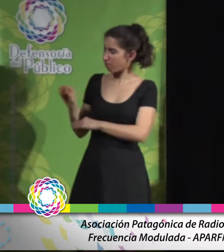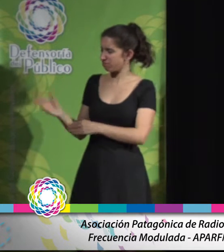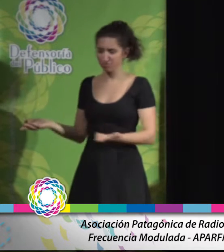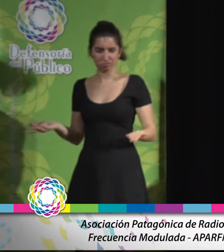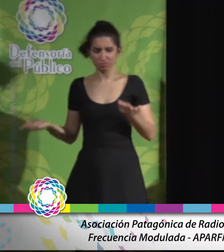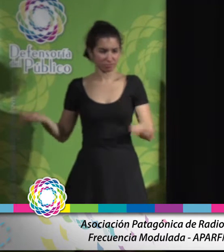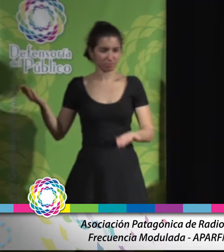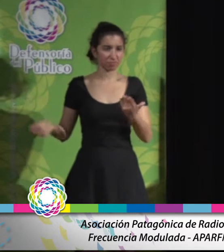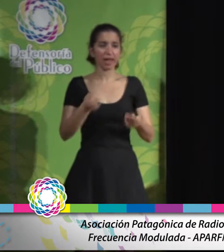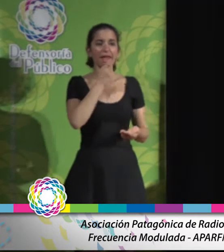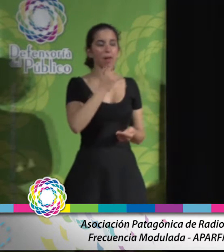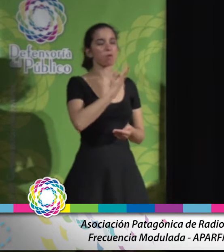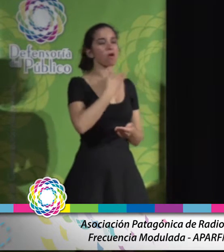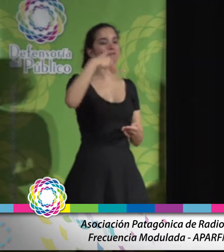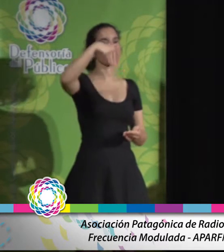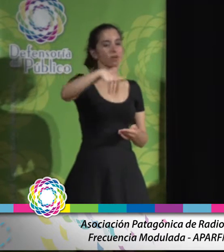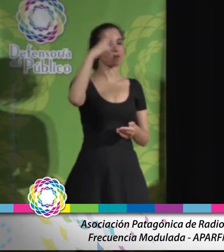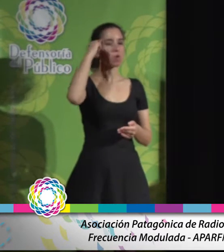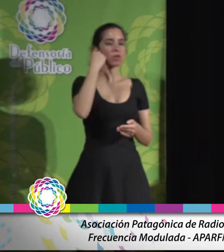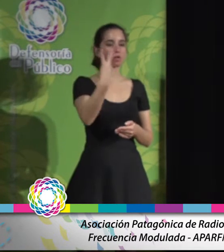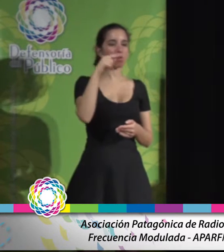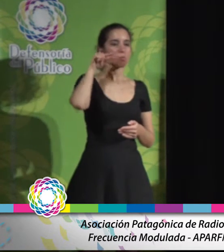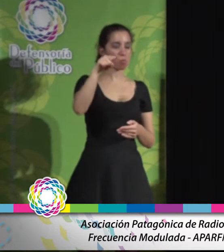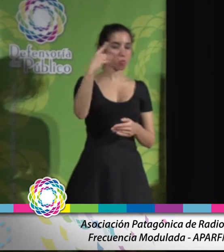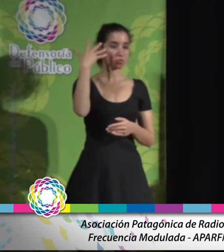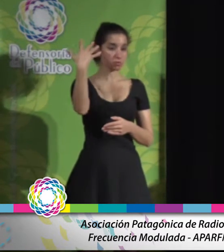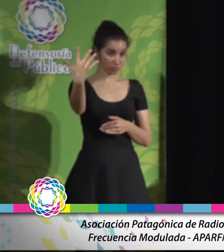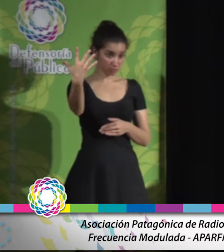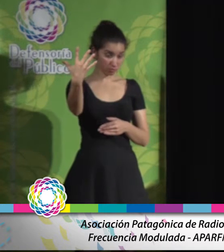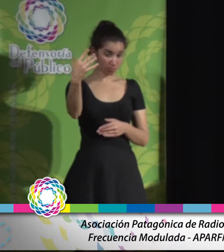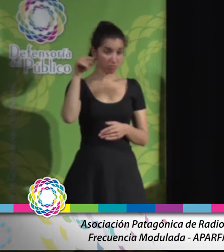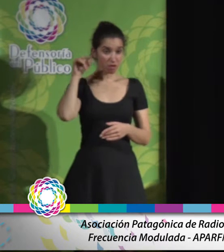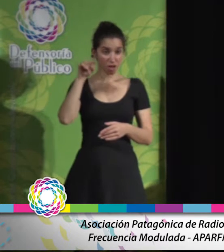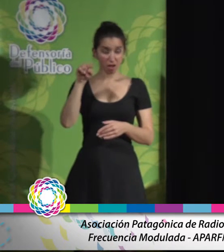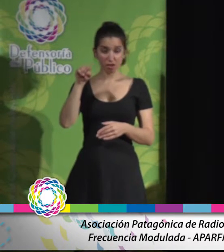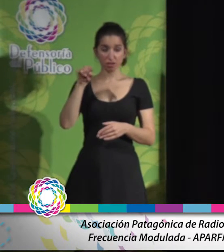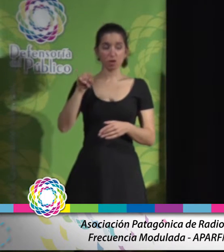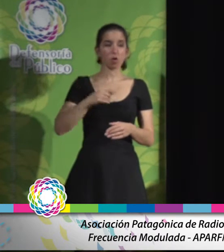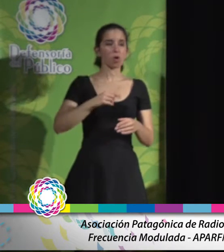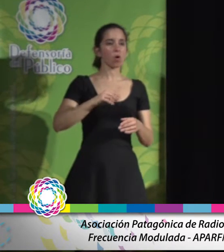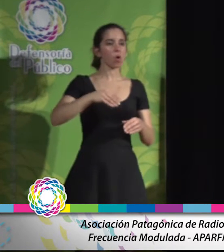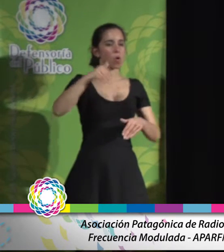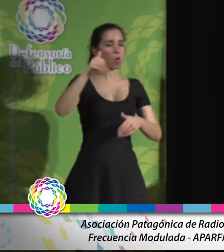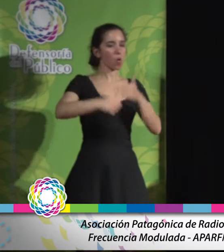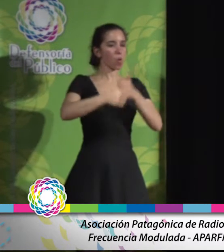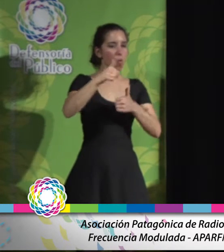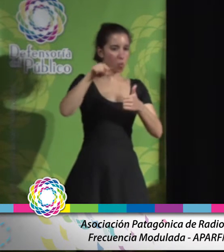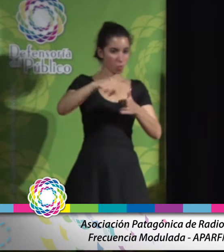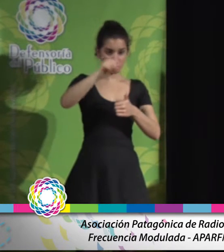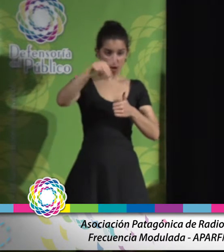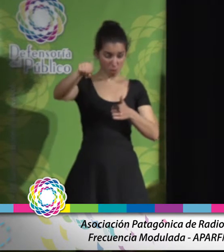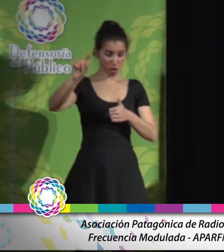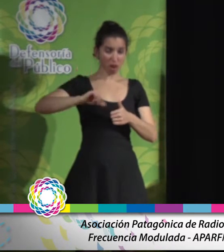Tal es el caso de FM 92.5, Tiempo de Gracia, que resultara ganador del concurso en la ciudad de Neuquén, capital,